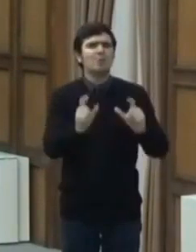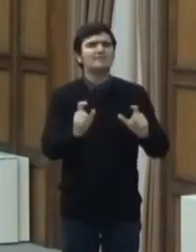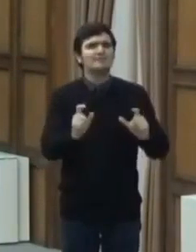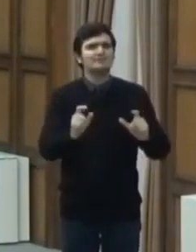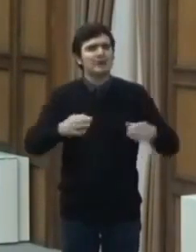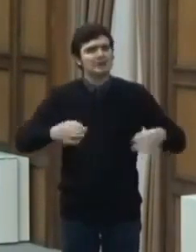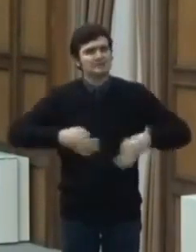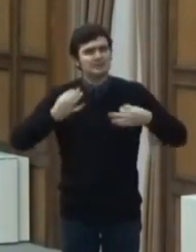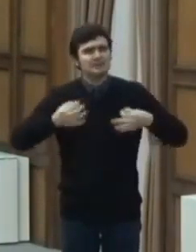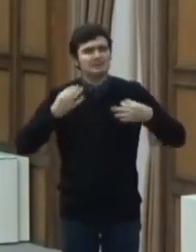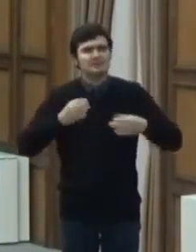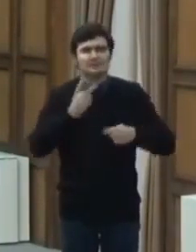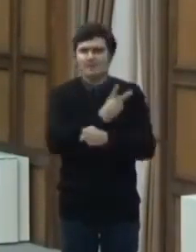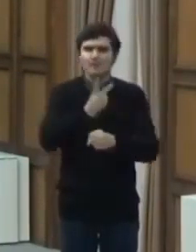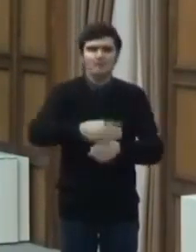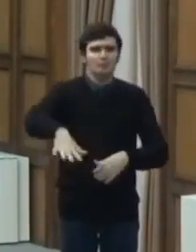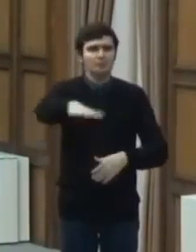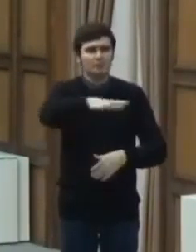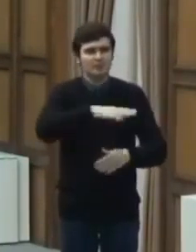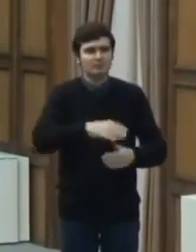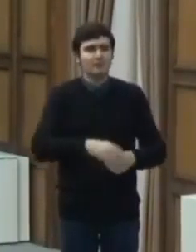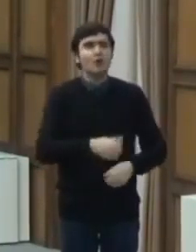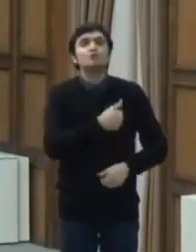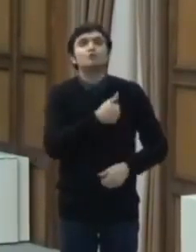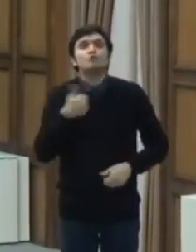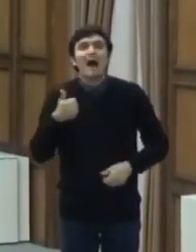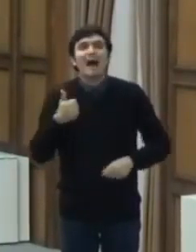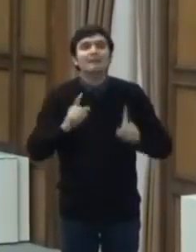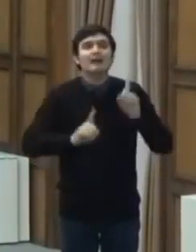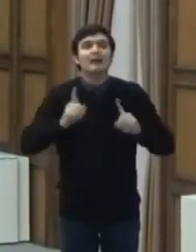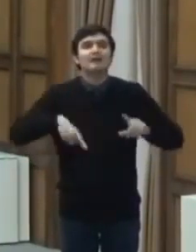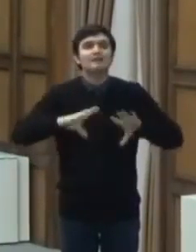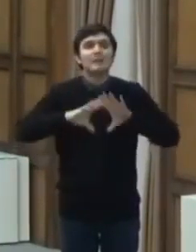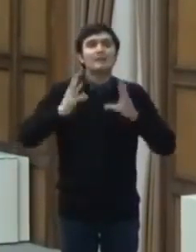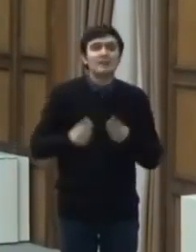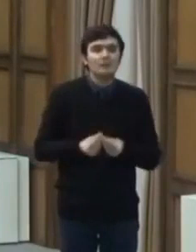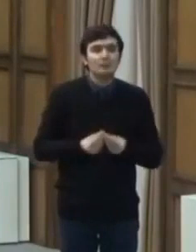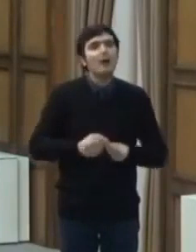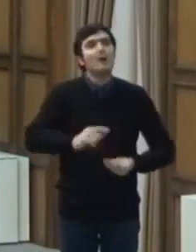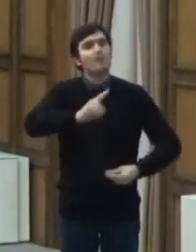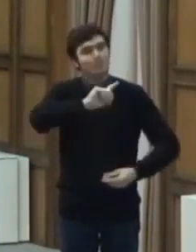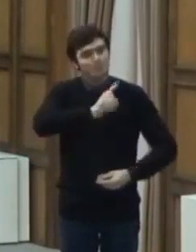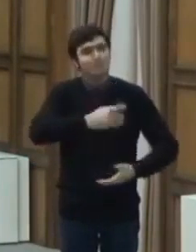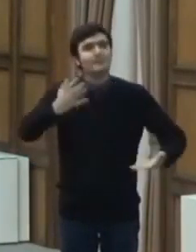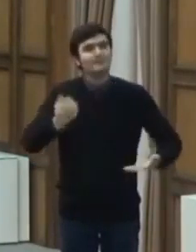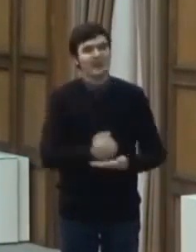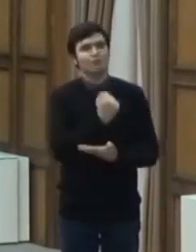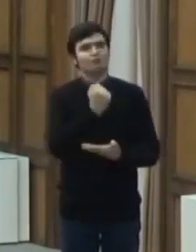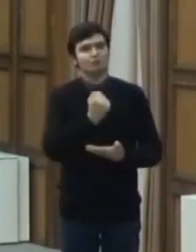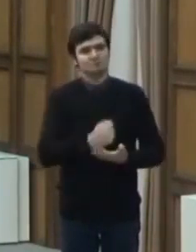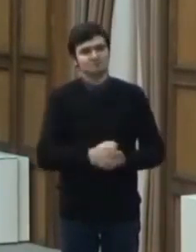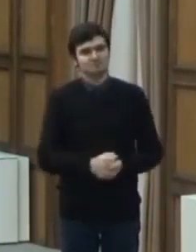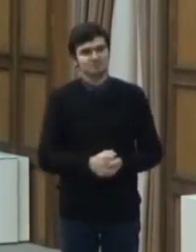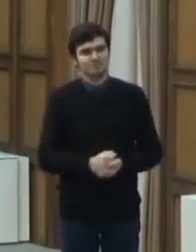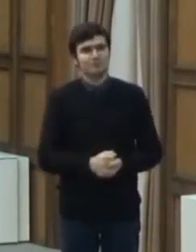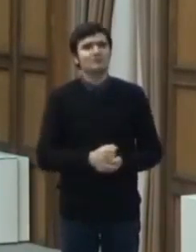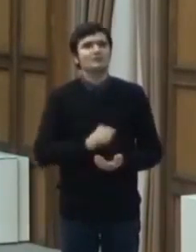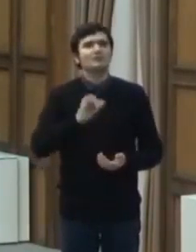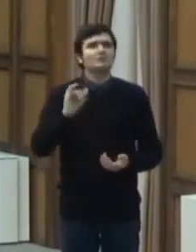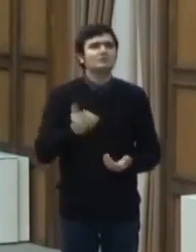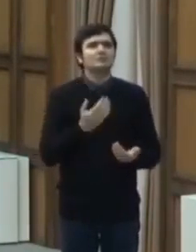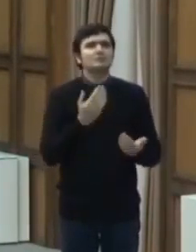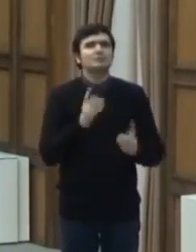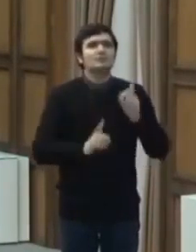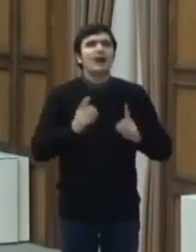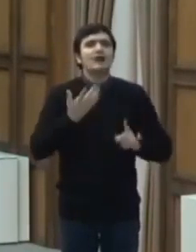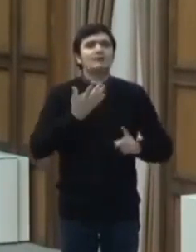populației. doar împreună putem reuși și pentru a